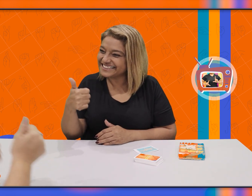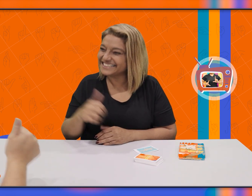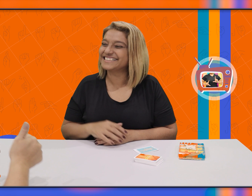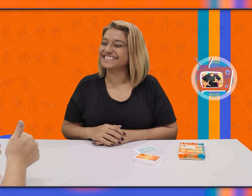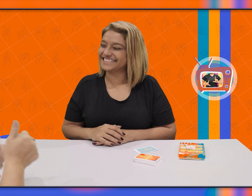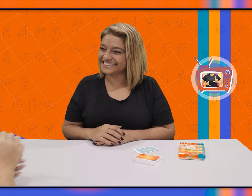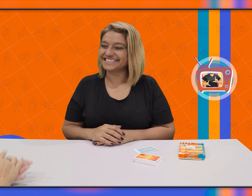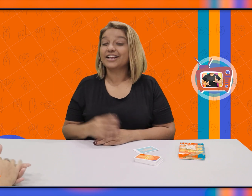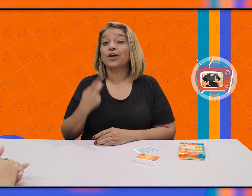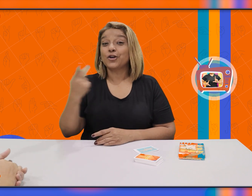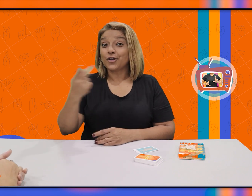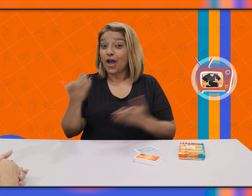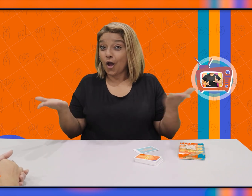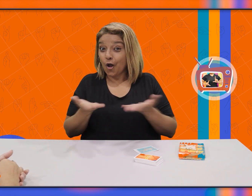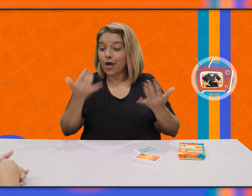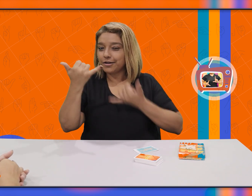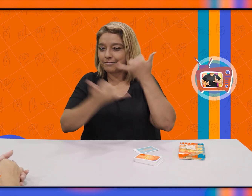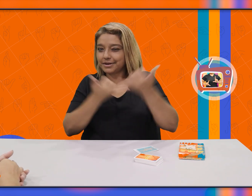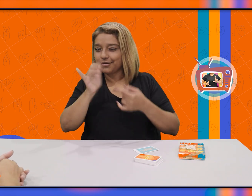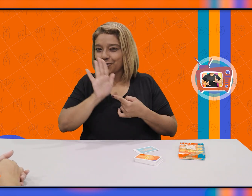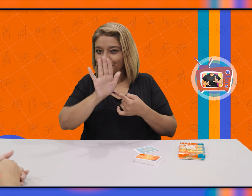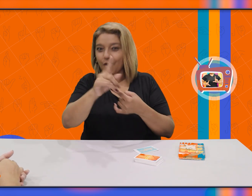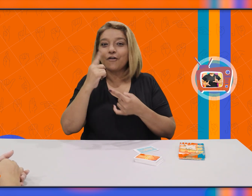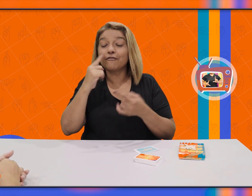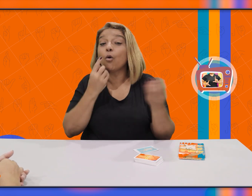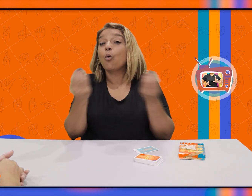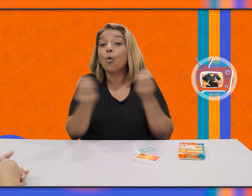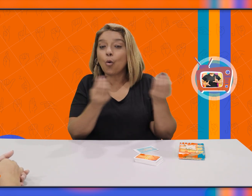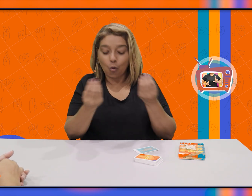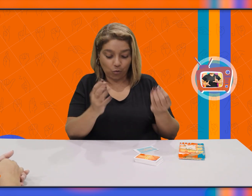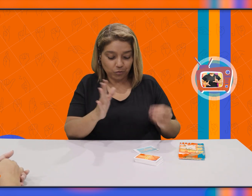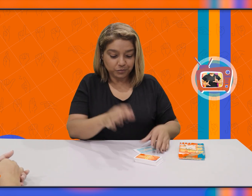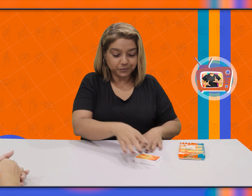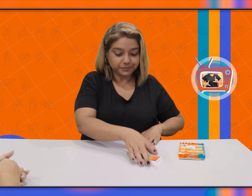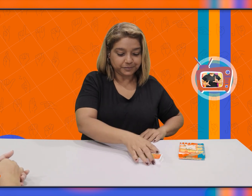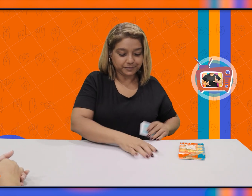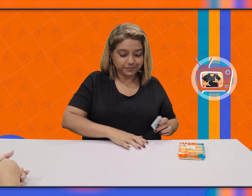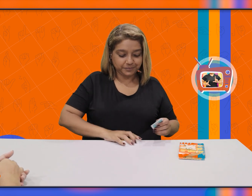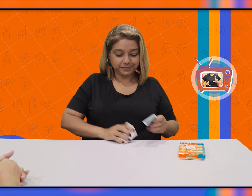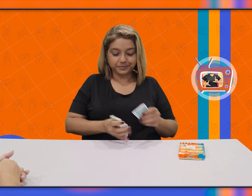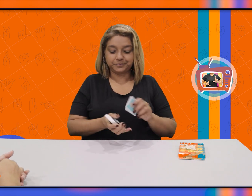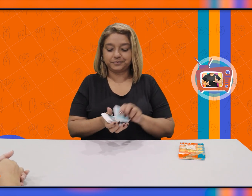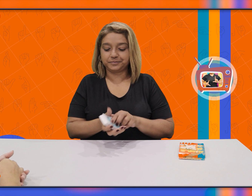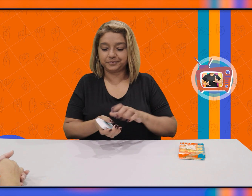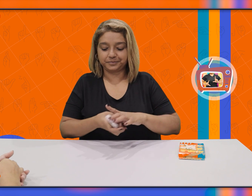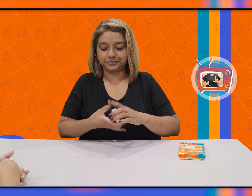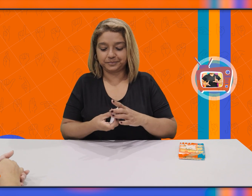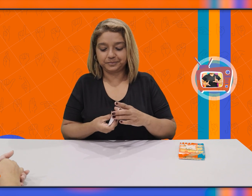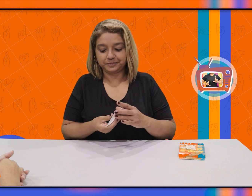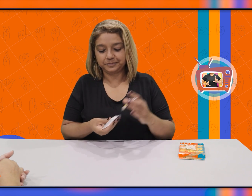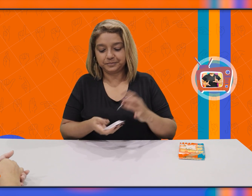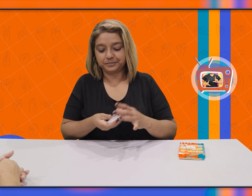Gabriela. Olá! Tudo bem? Nós duas agora vamos jogar para que vocês vejam como funciona.